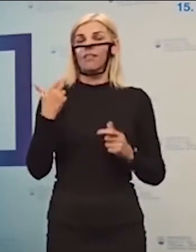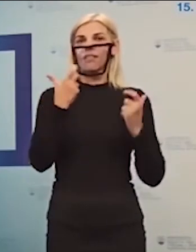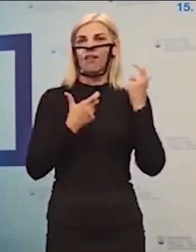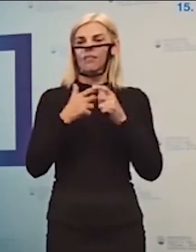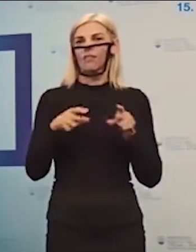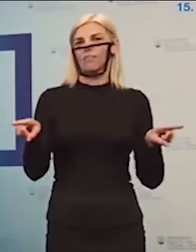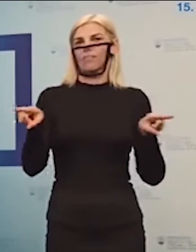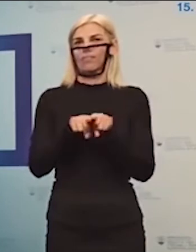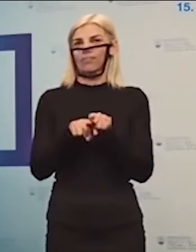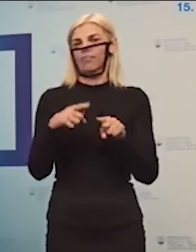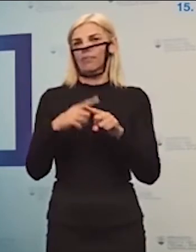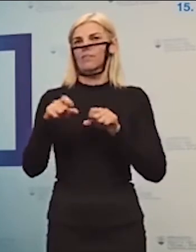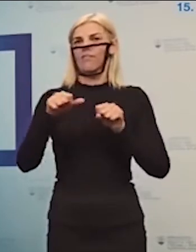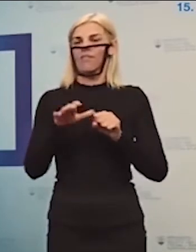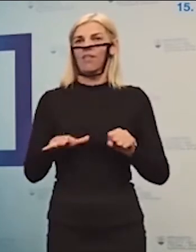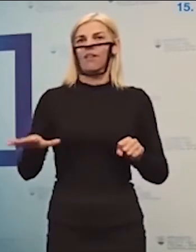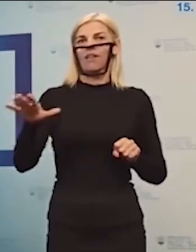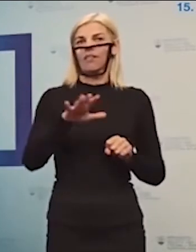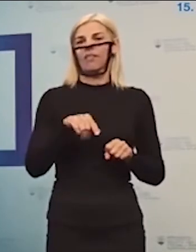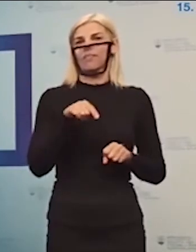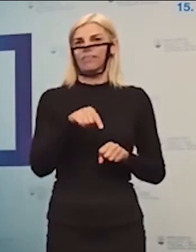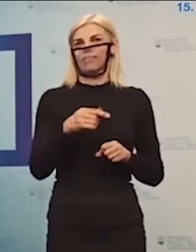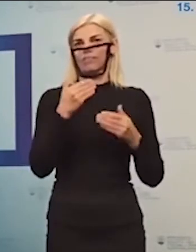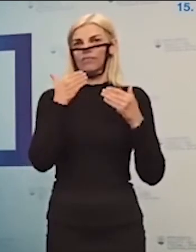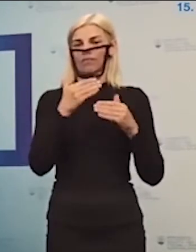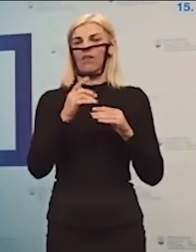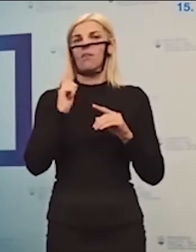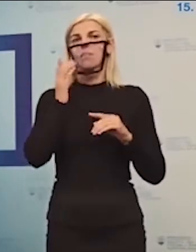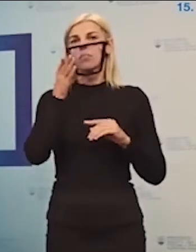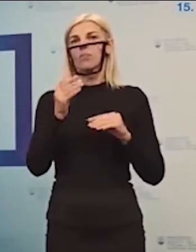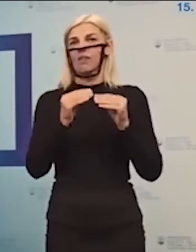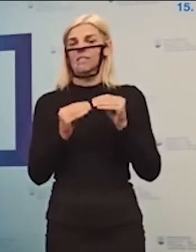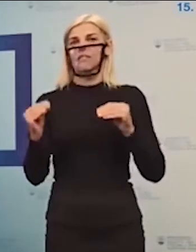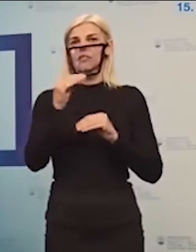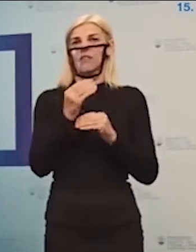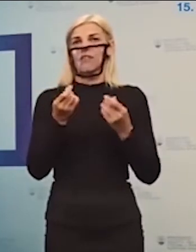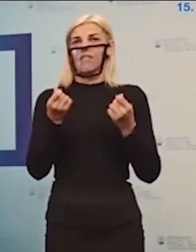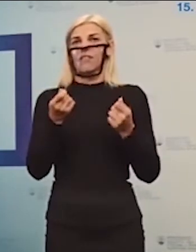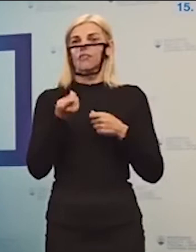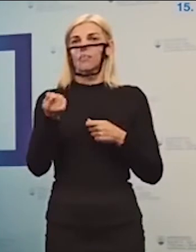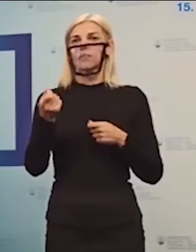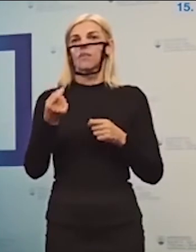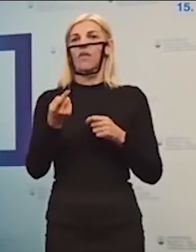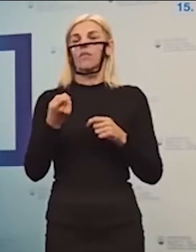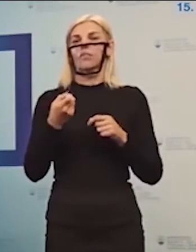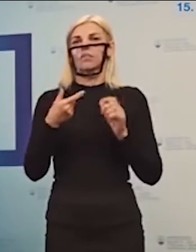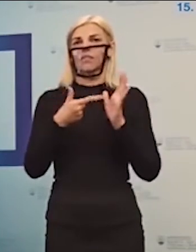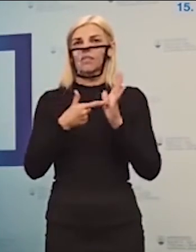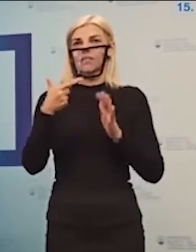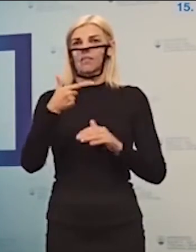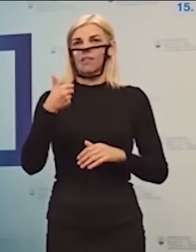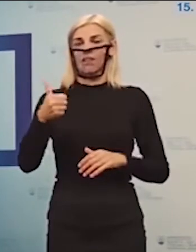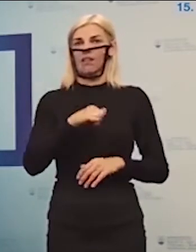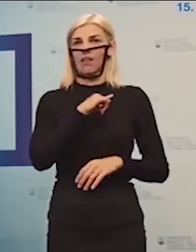či už celá vláda alebo aj ministerstvo financí, že bude zvýšený finančný príspevok. Od budúceho roku 2021